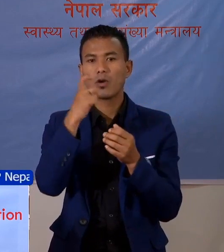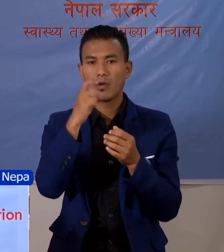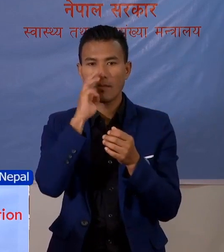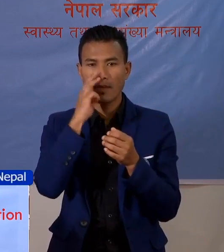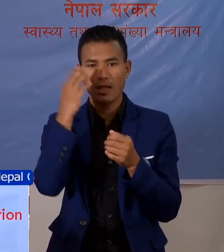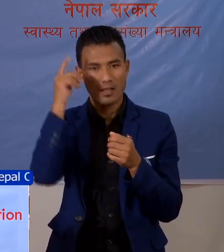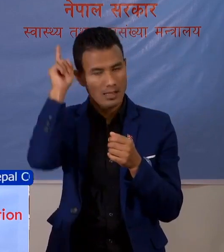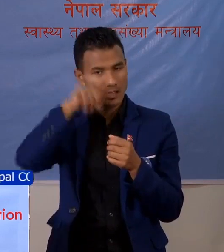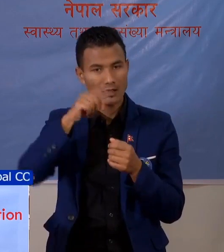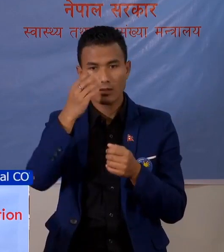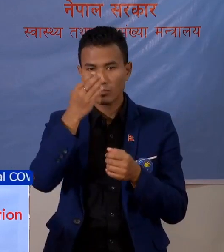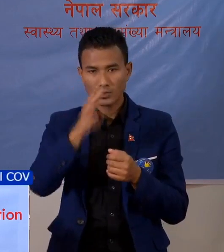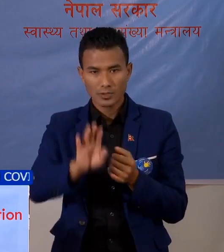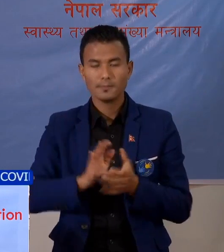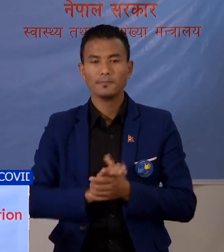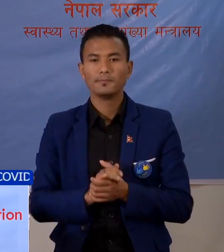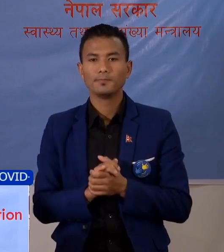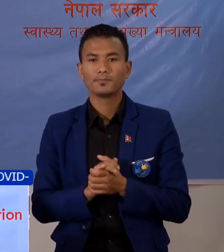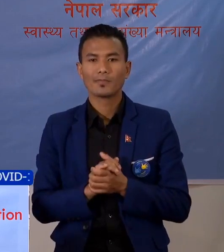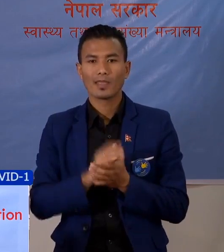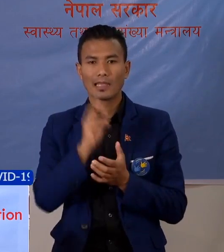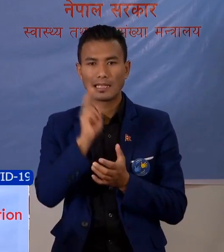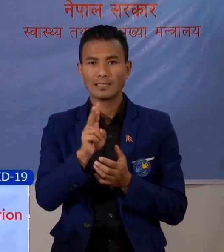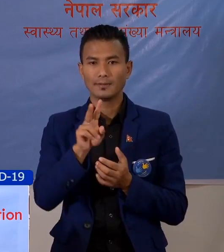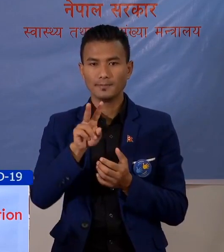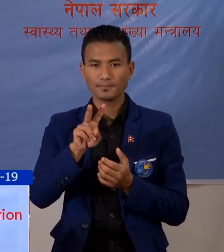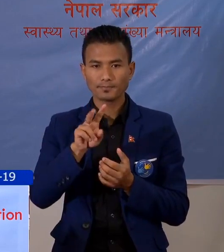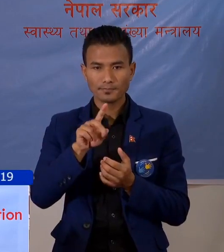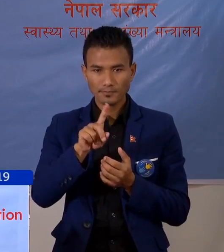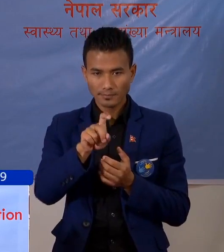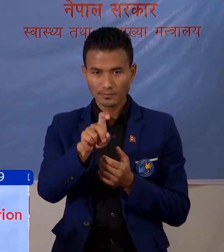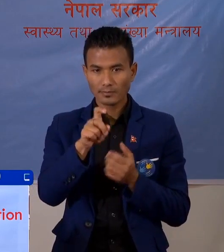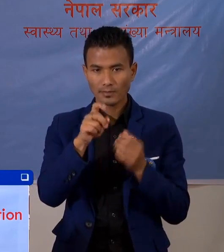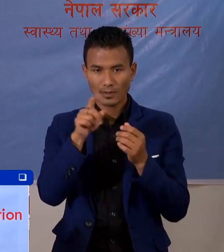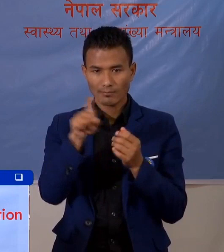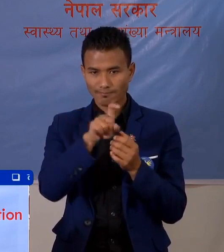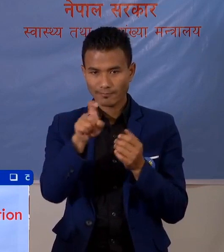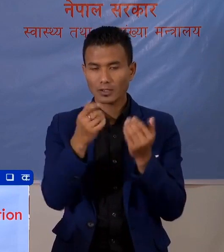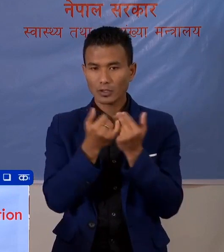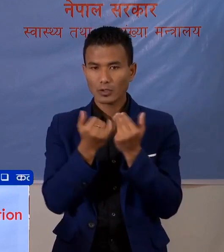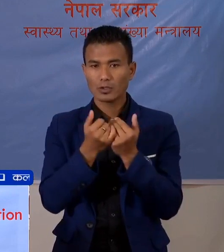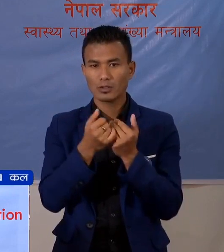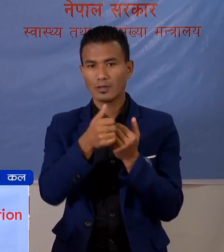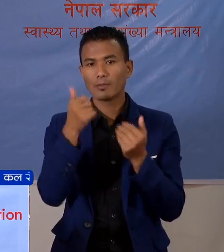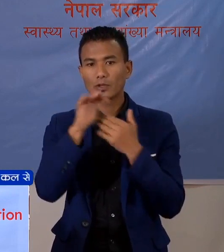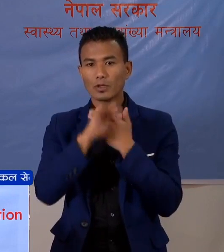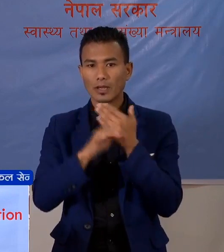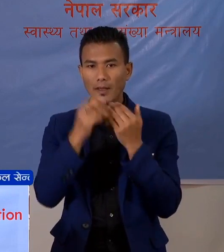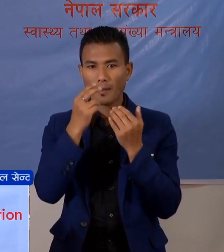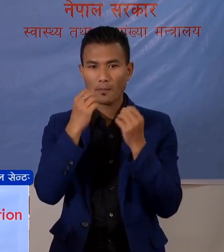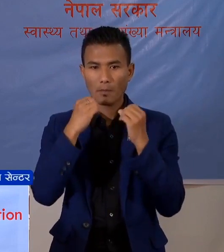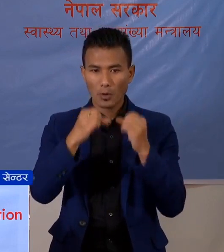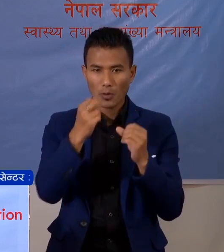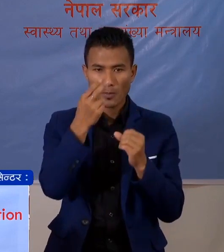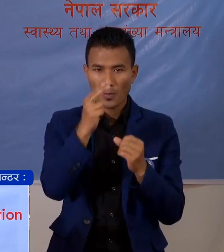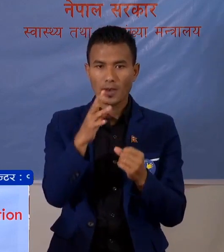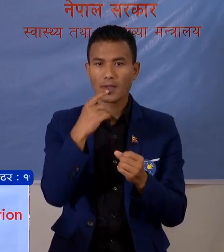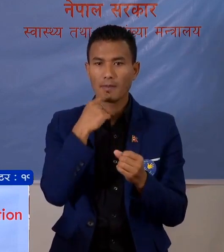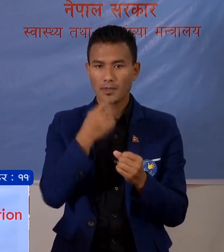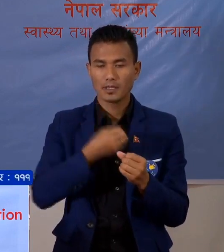पुर्याँशन। एस्ता डिजिनफेक्ट अरू सही तरीकाले प्रयोग नगर्दा स्वास पर स्वास सम्मंदी विविन्न